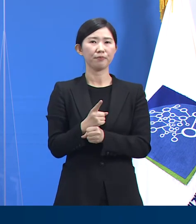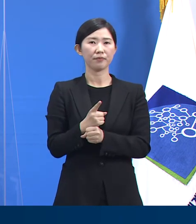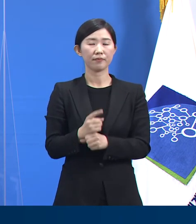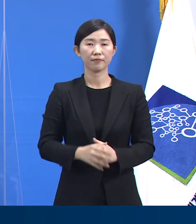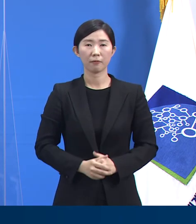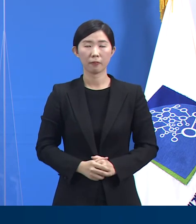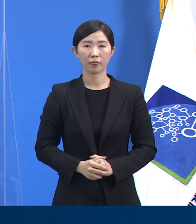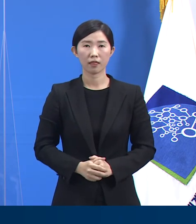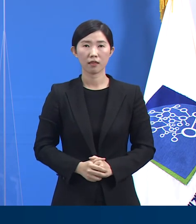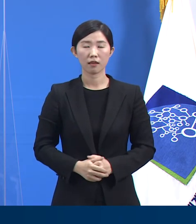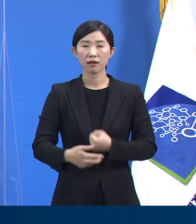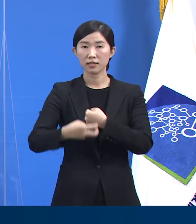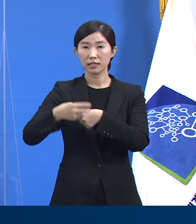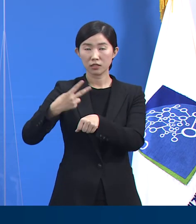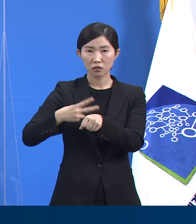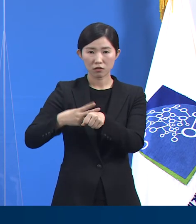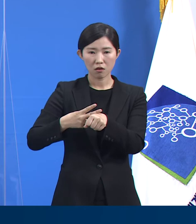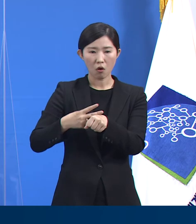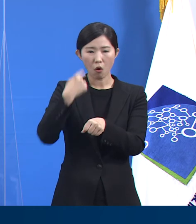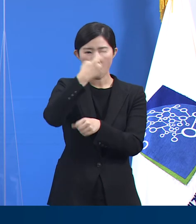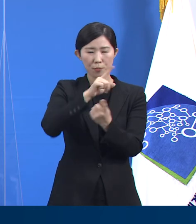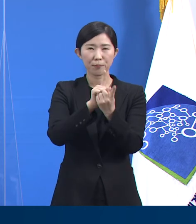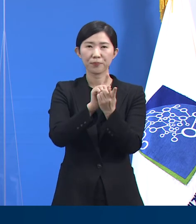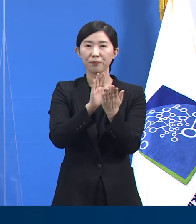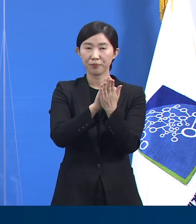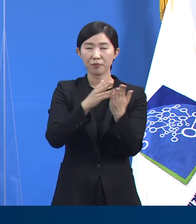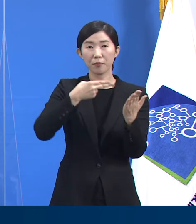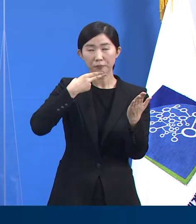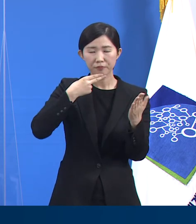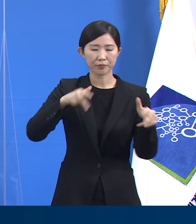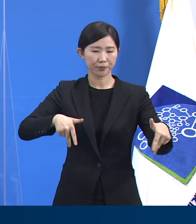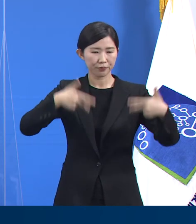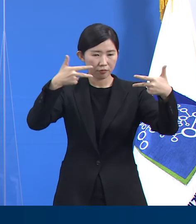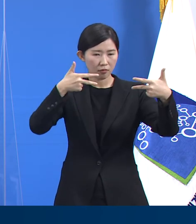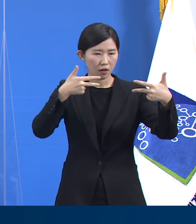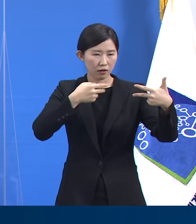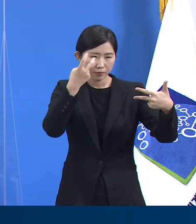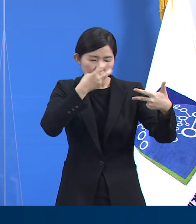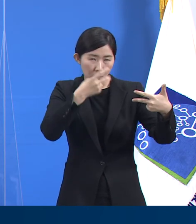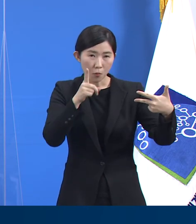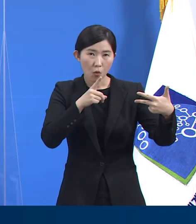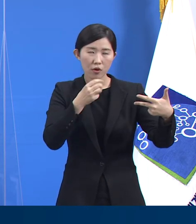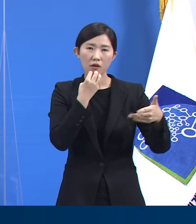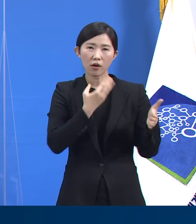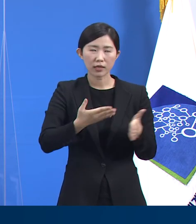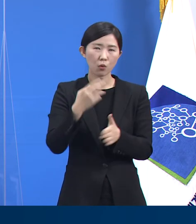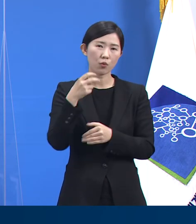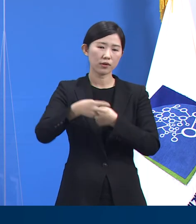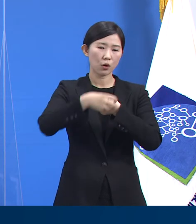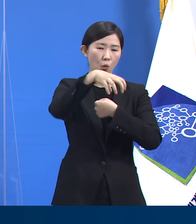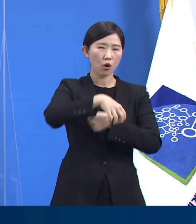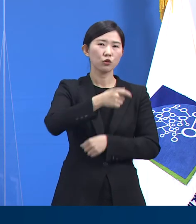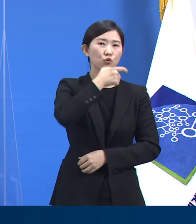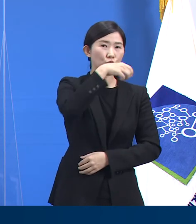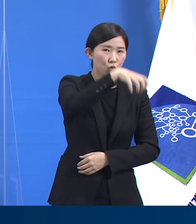의사의 비대면 진료 서비스는 경기도의료원 수원병원과 안성병원이 협력해 주었습니다.